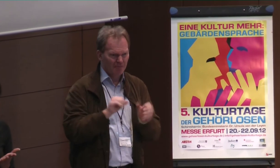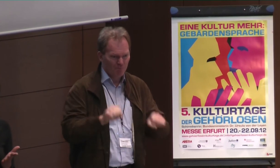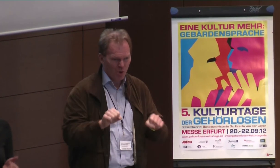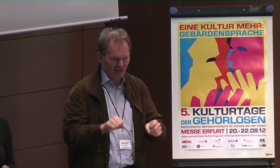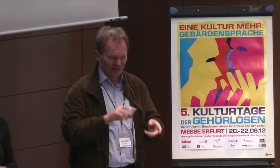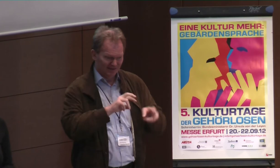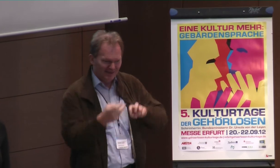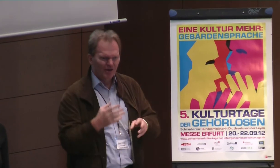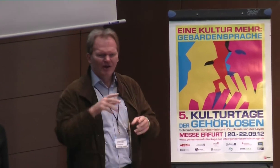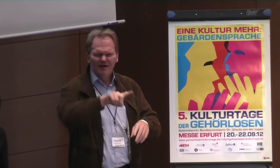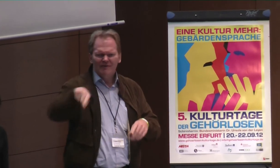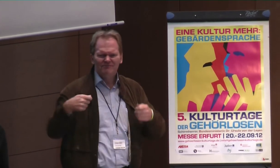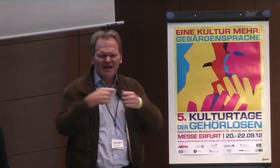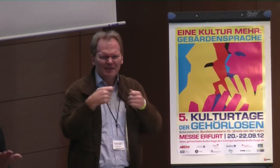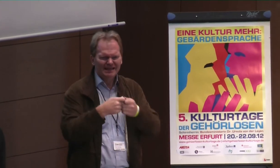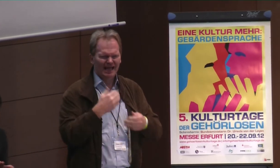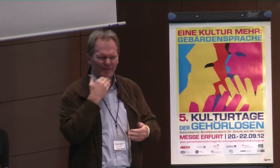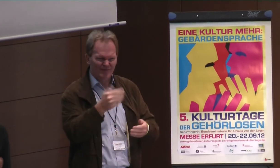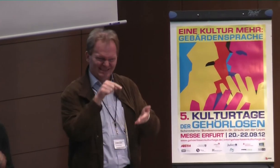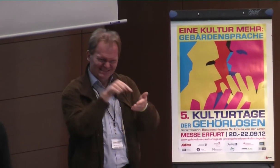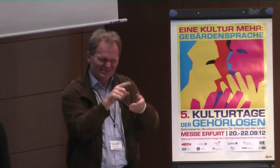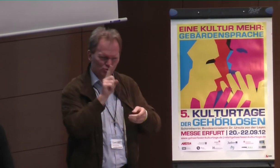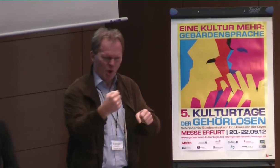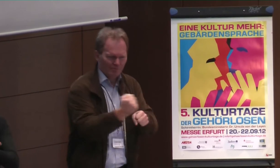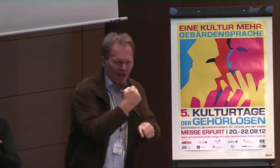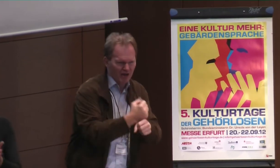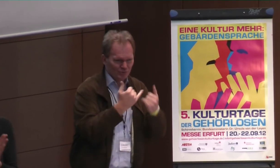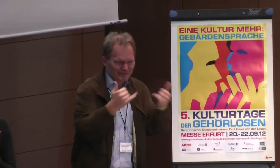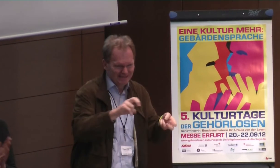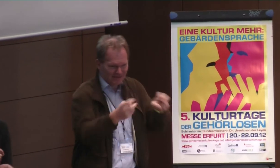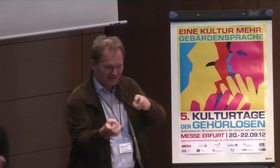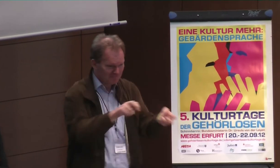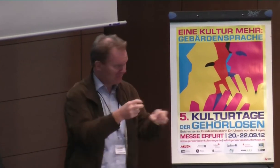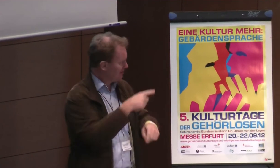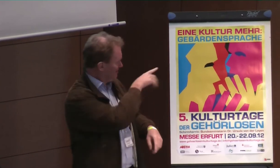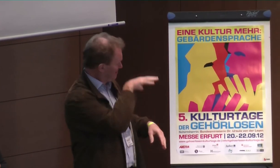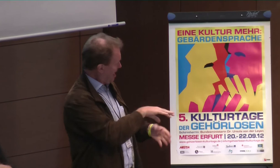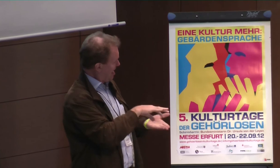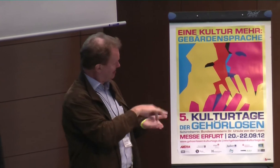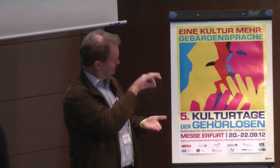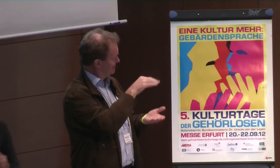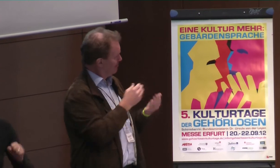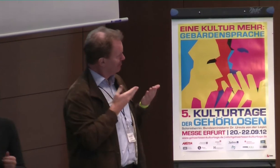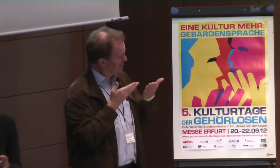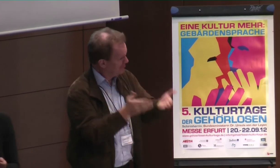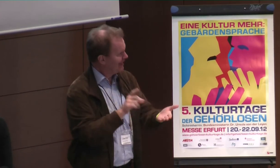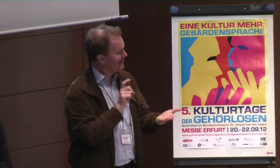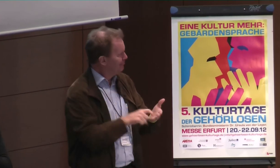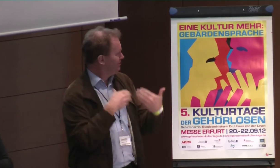sehr gut gemacht haben. Und vielleicht können Sie uns verwenden für unsere Arbeit, auch Tipps geben, Hinweise geben. Und